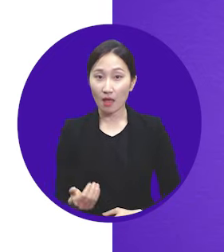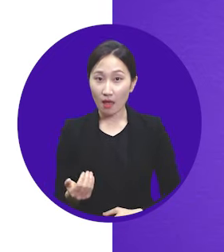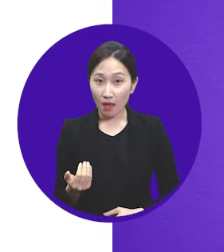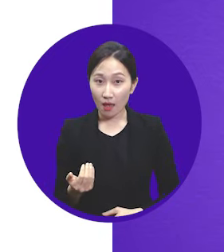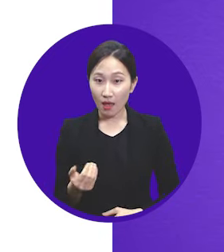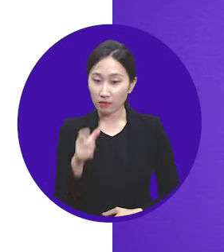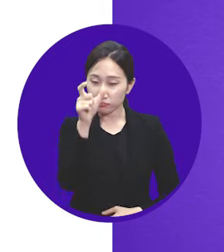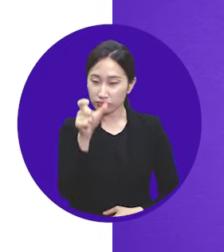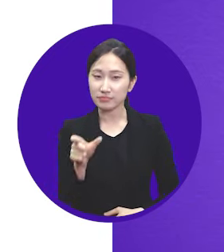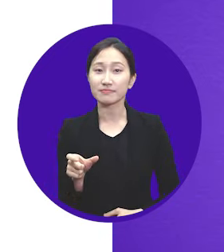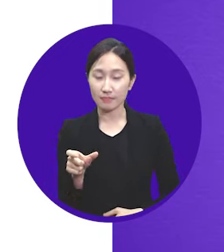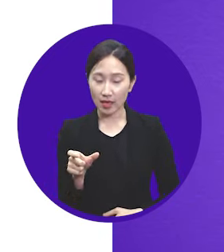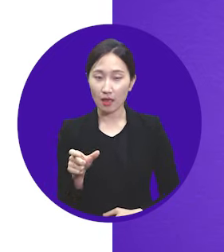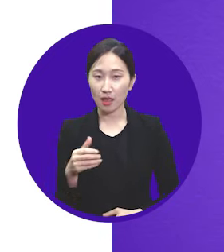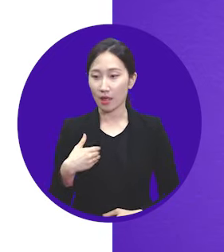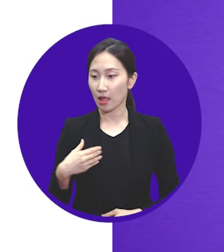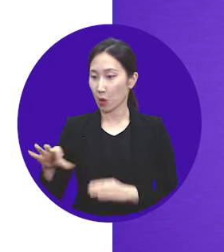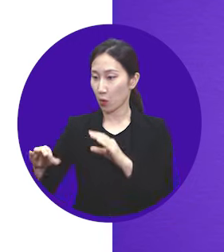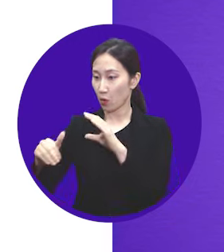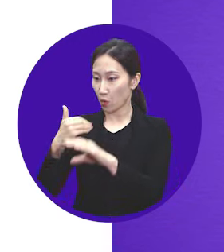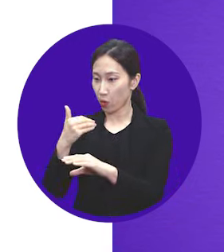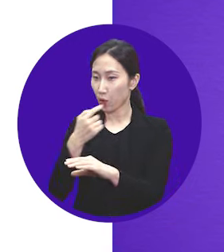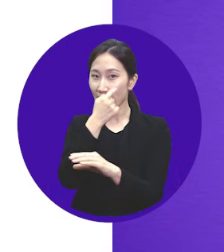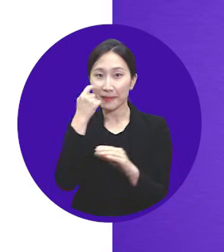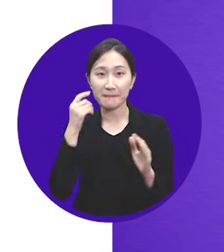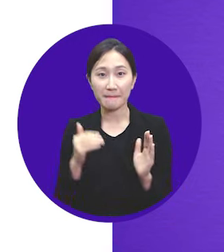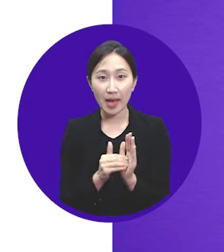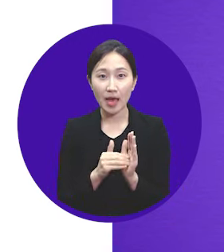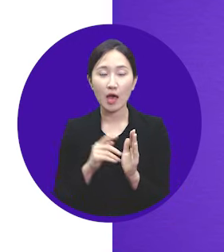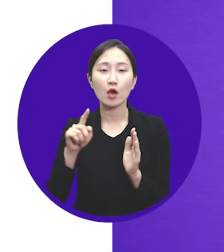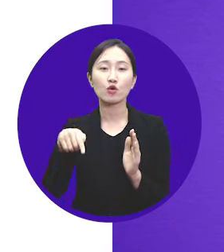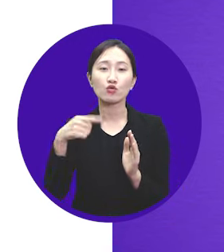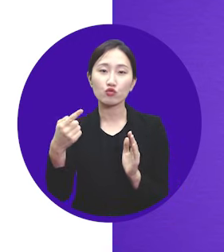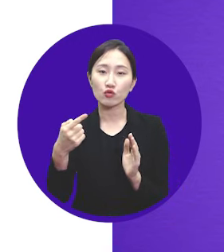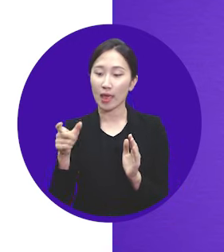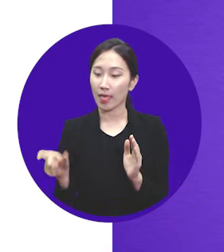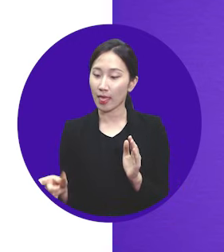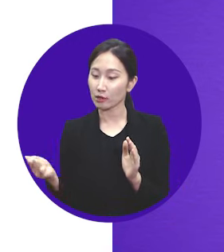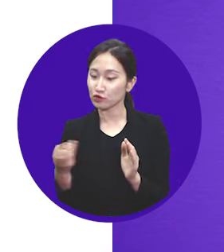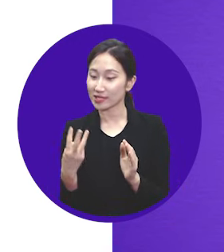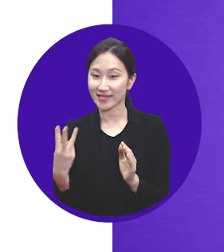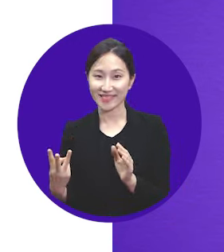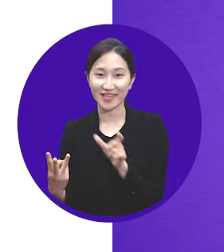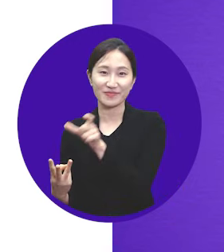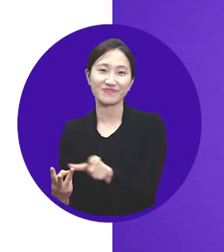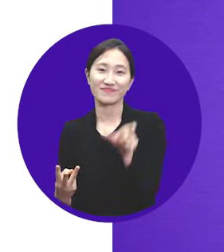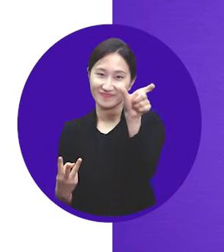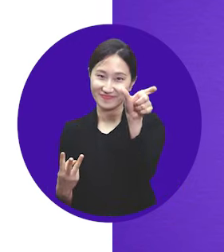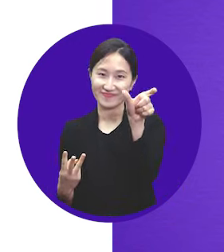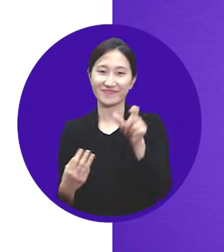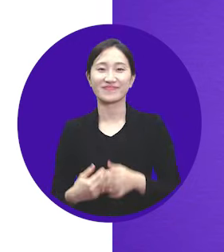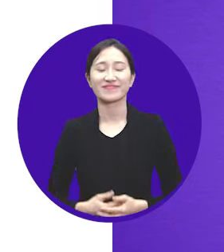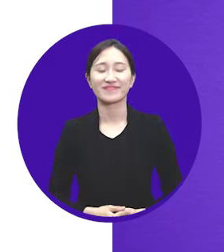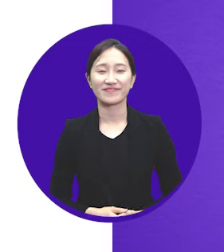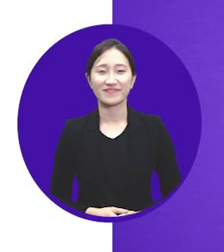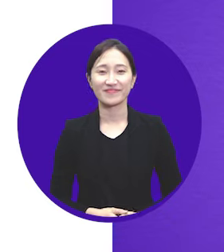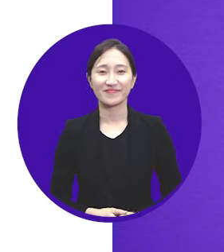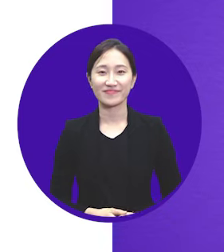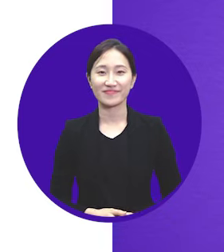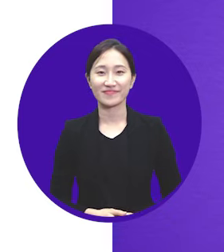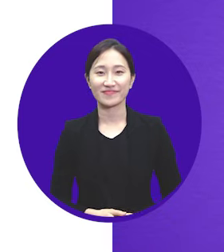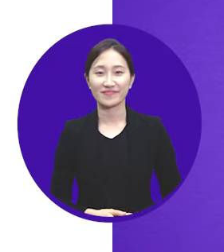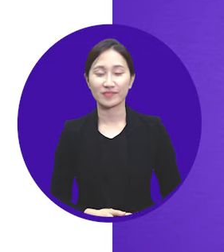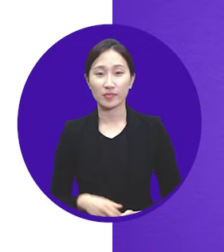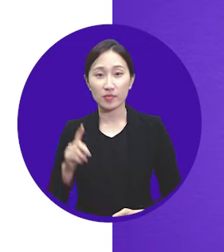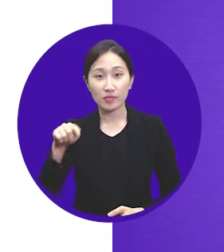아까 입력한 본인 명의 계좌에 1원 입금을 확인하신 후 입금자 이름에 계좌 개설 뒤 숫자 3자리를 입력해